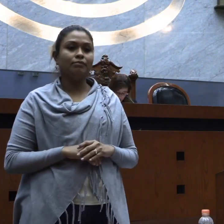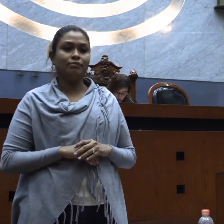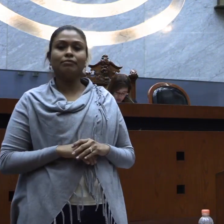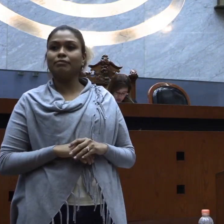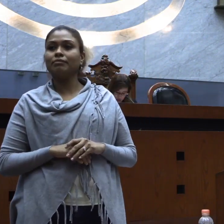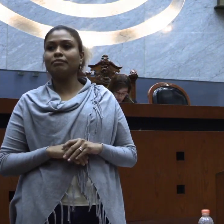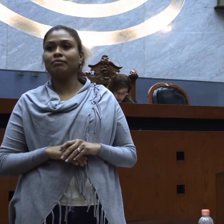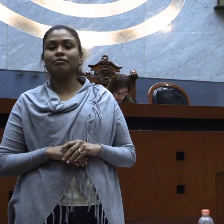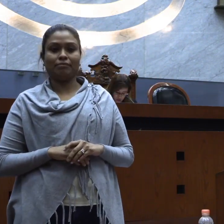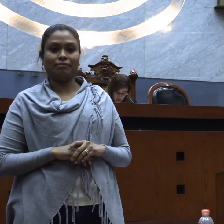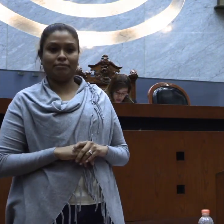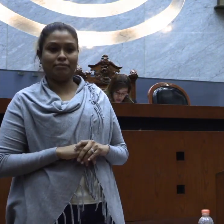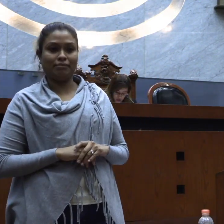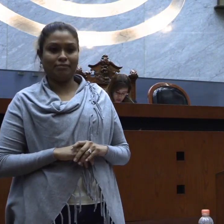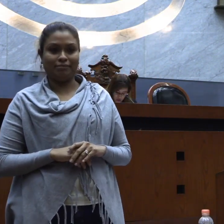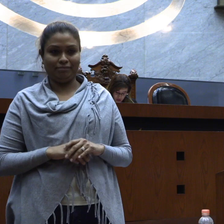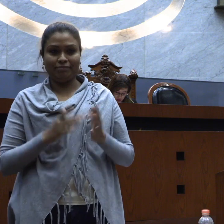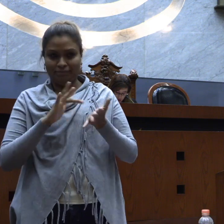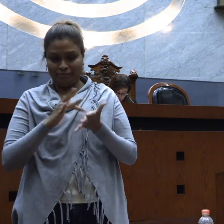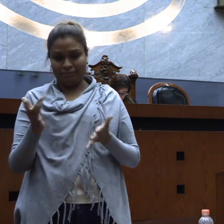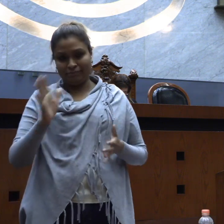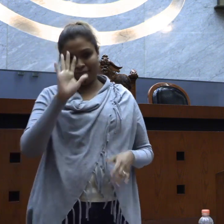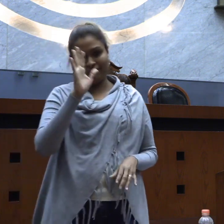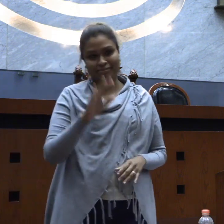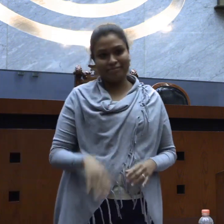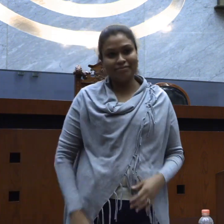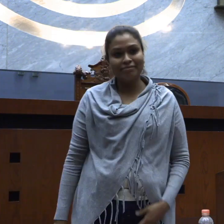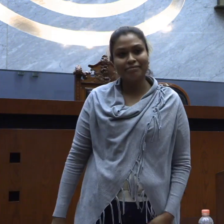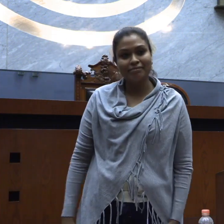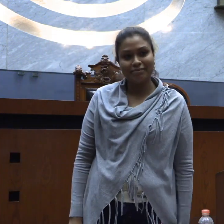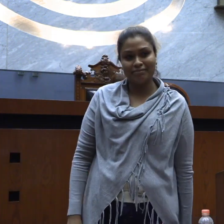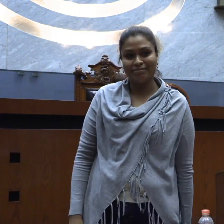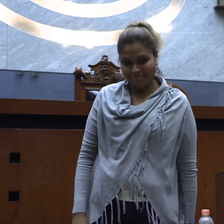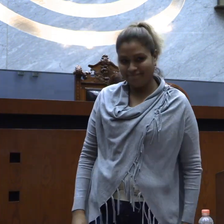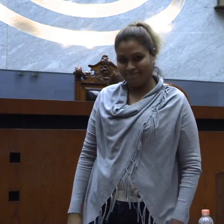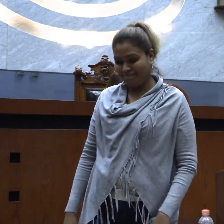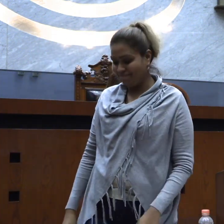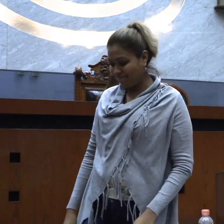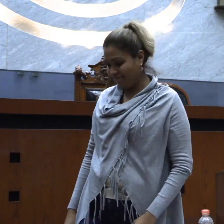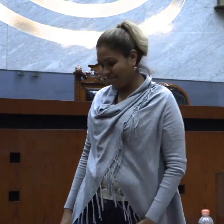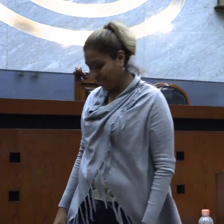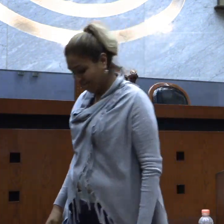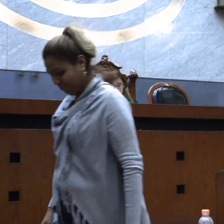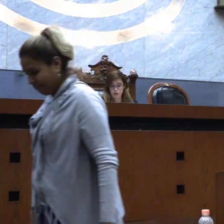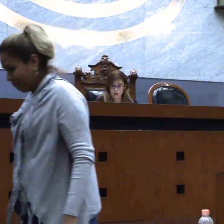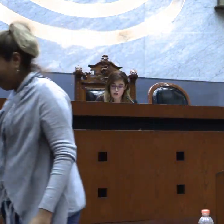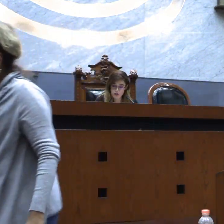que siempre esté. Y pues bueno, eso sería mi participación, muchísimas gracias. Gracias. Gracias. Gracias.